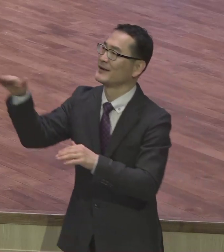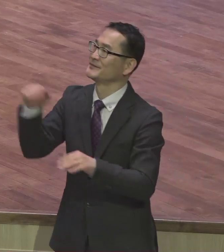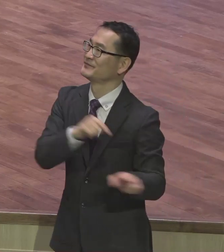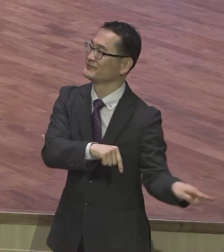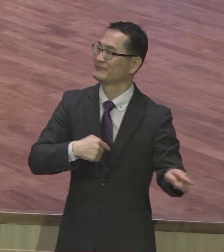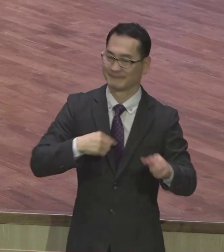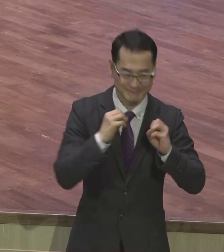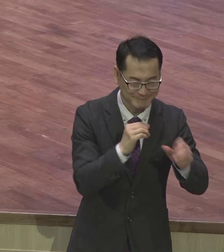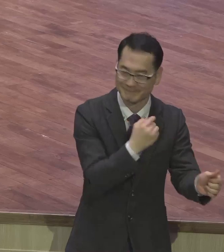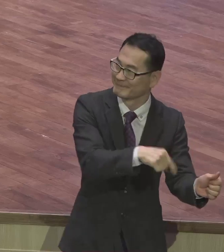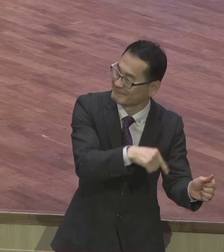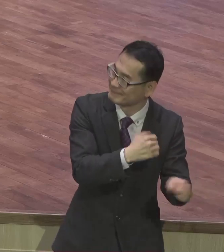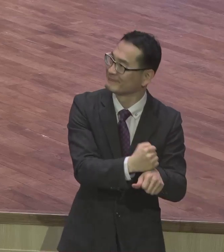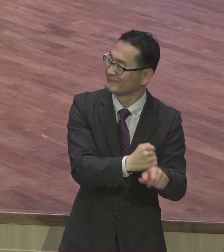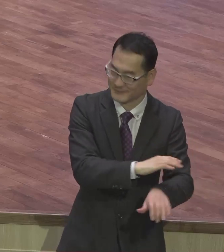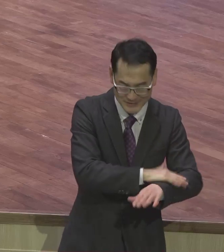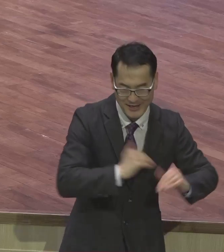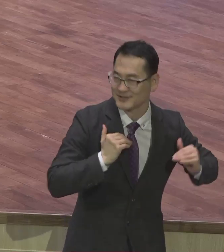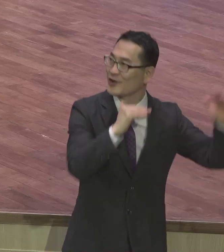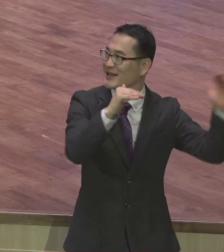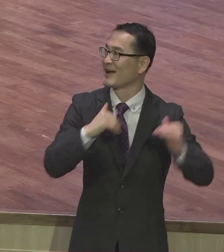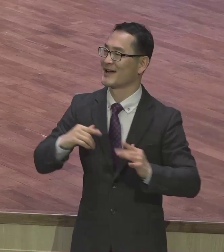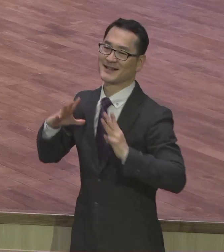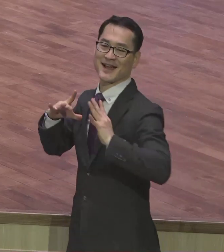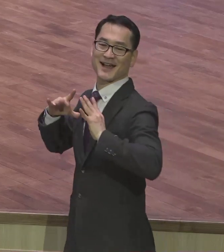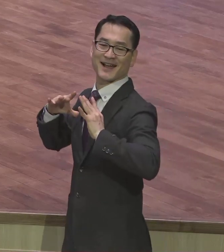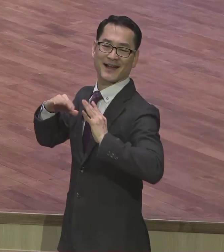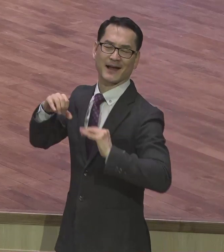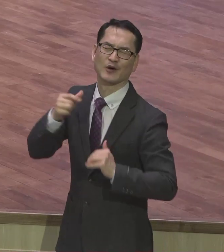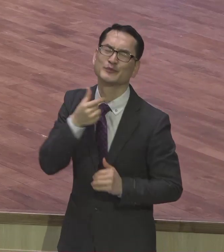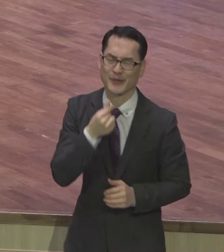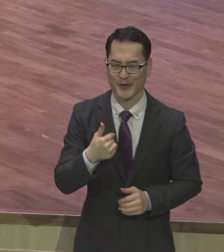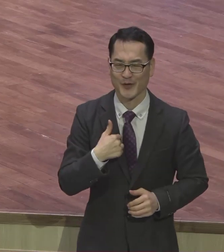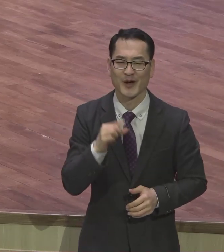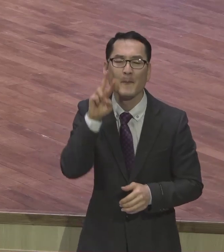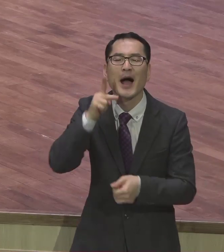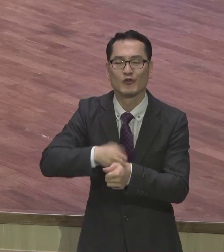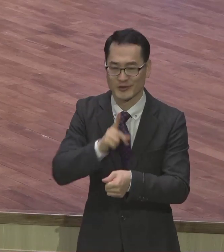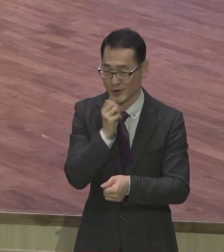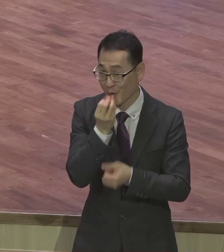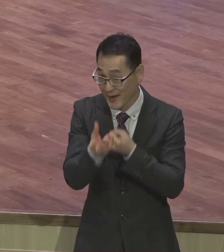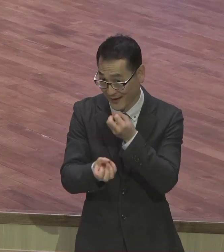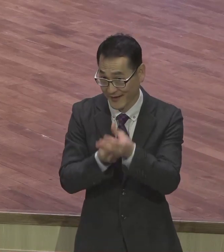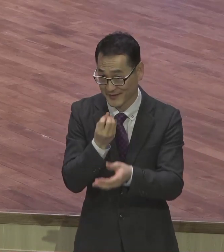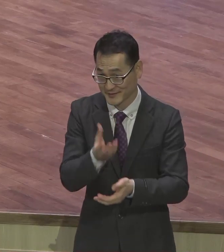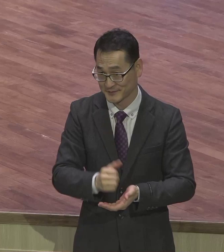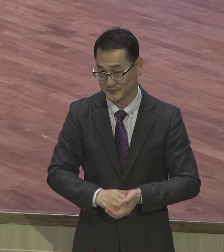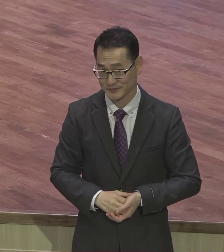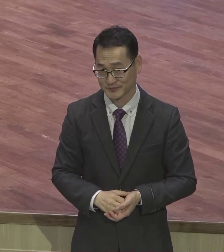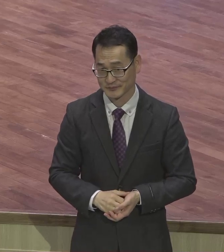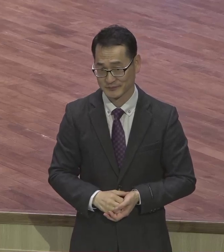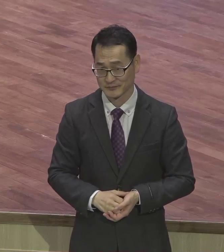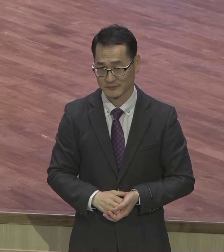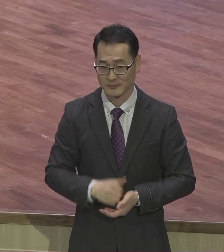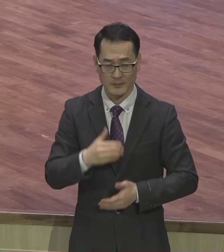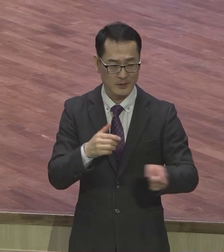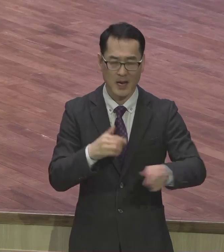당당하게 살아가는 모습이에요. 그걸 원하세요. 하나님이요. 이제 나는 하나님의 자녀를 했습니다. 하나님의 자녀로 당당하게